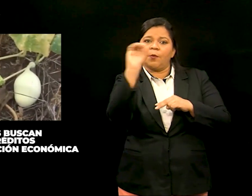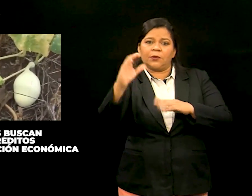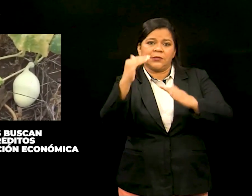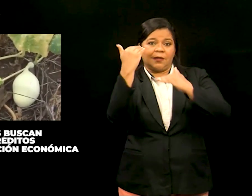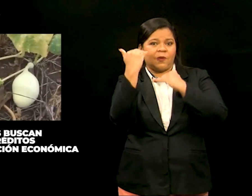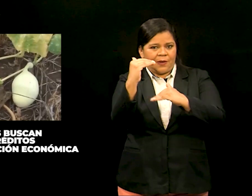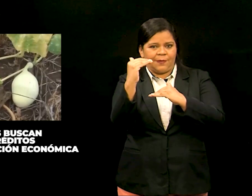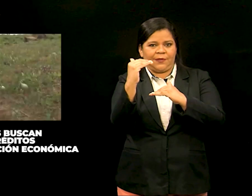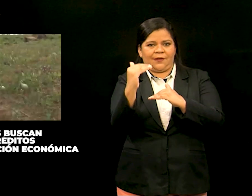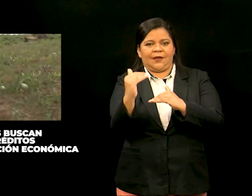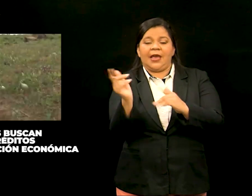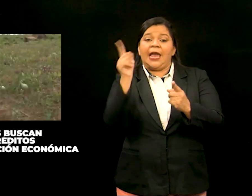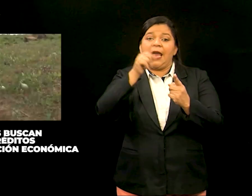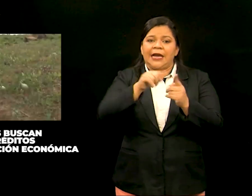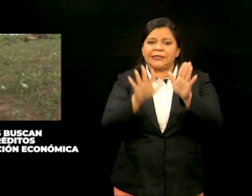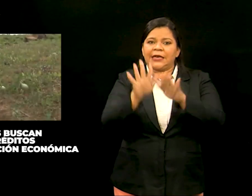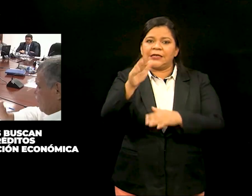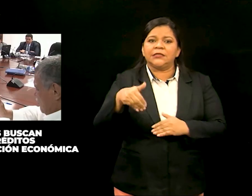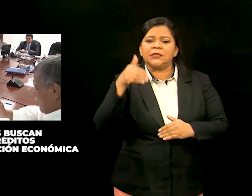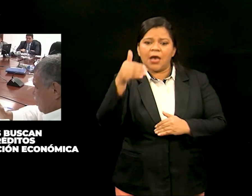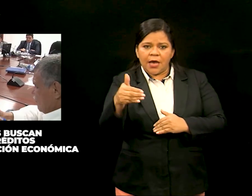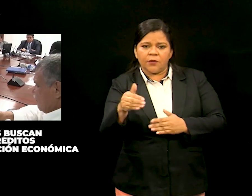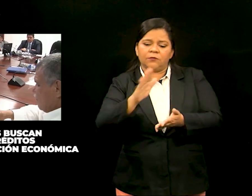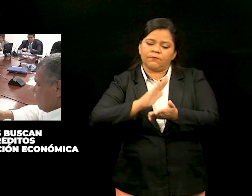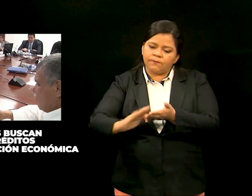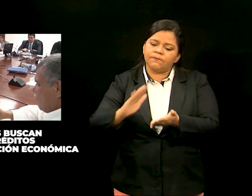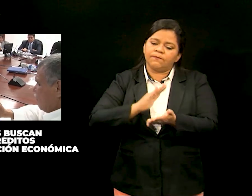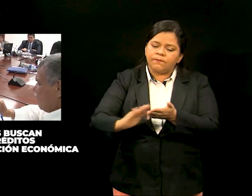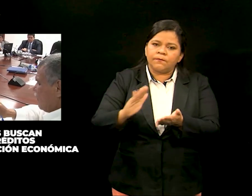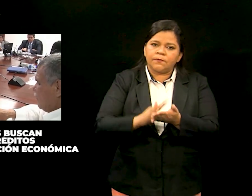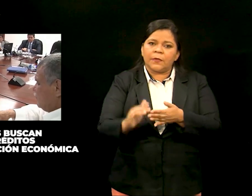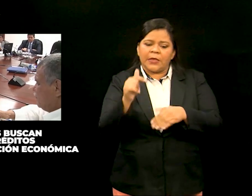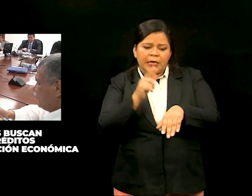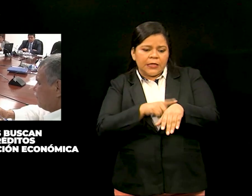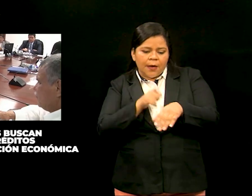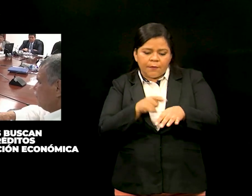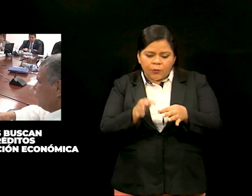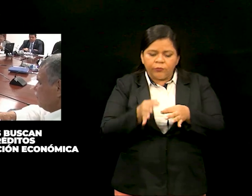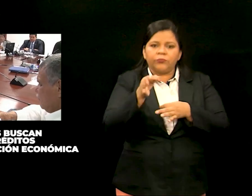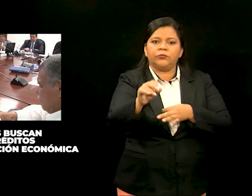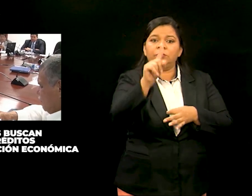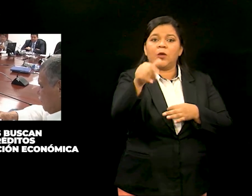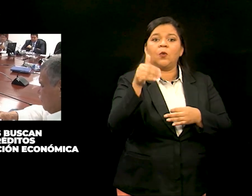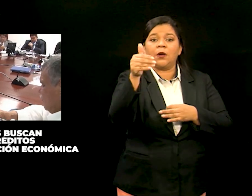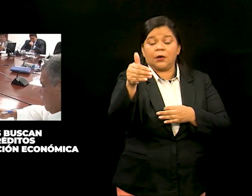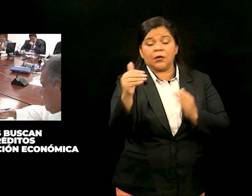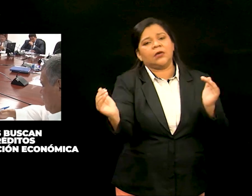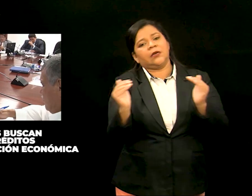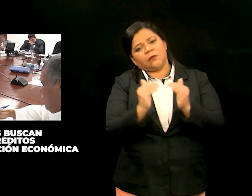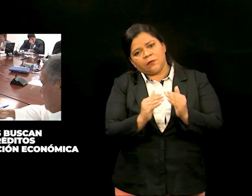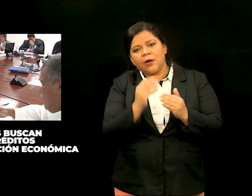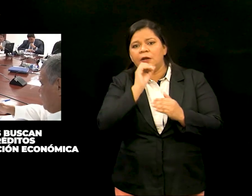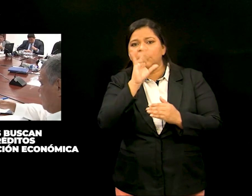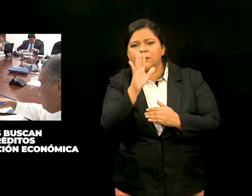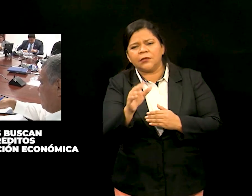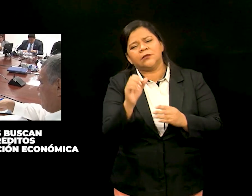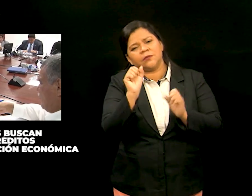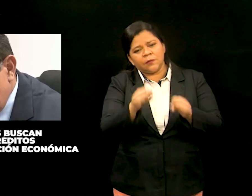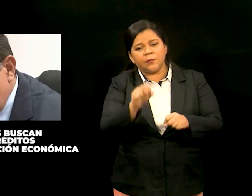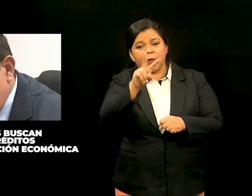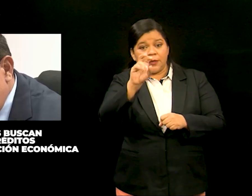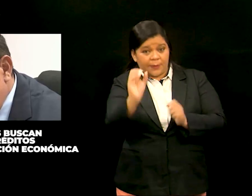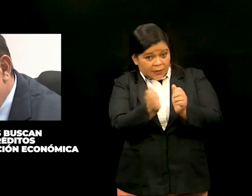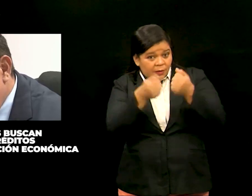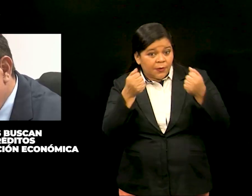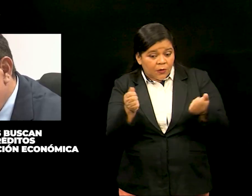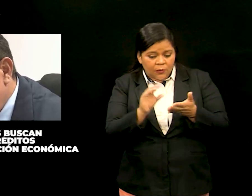anual hasta 15 años para pagar y un periodo de gracia pleno de un año. Además, detallan que se destinen 20 millones